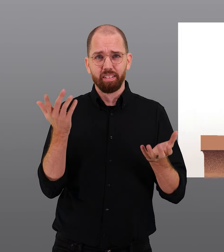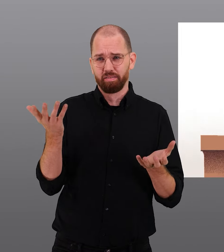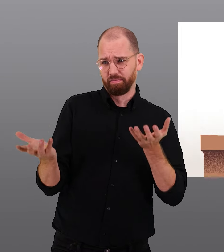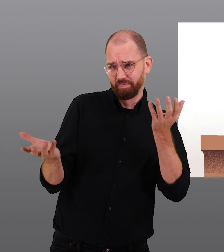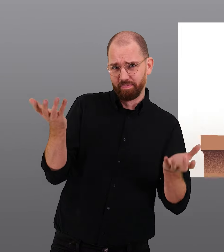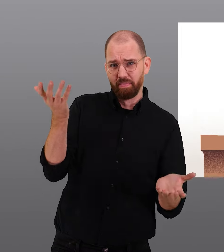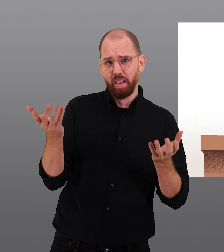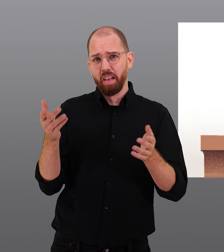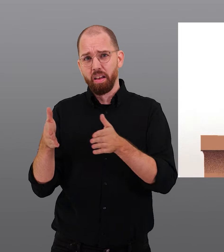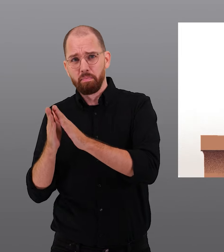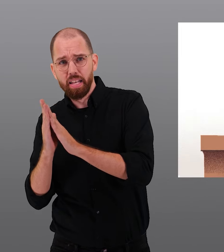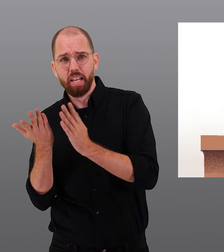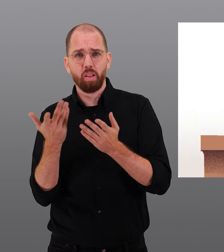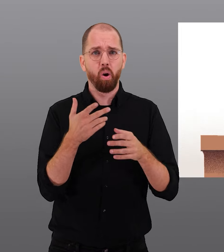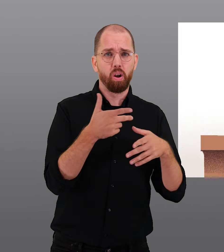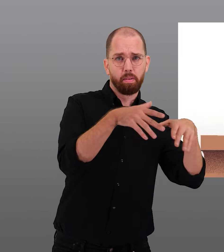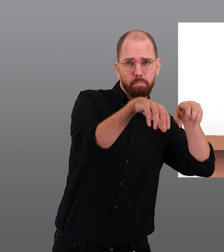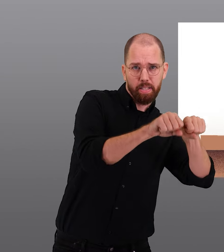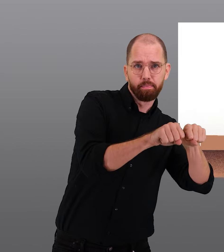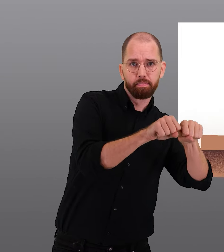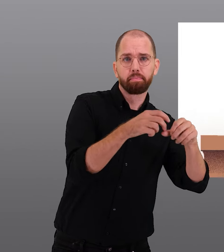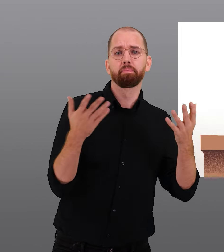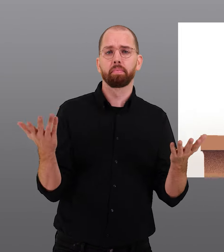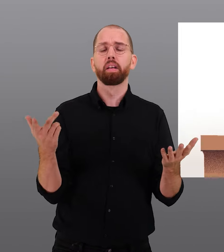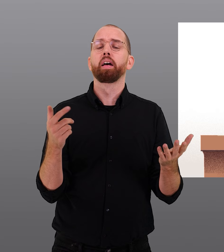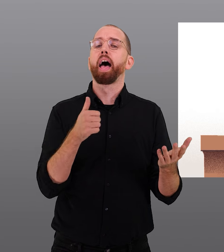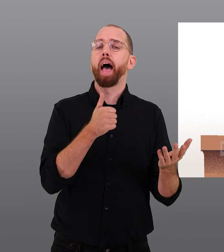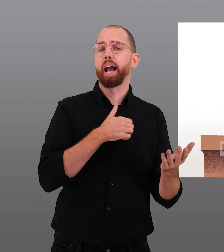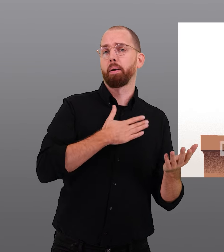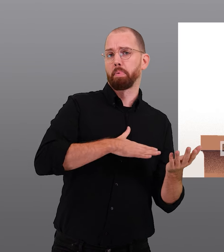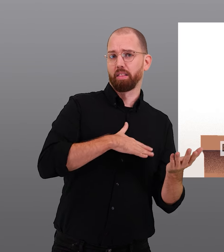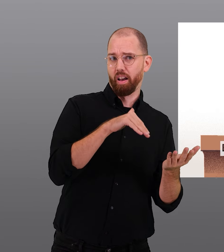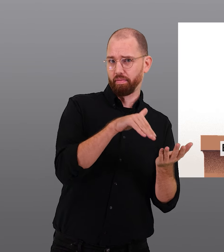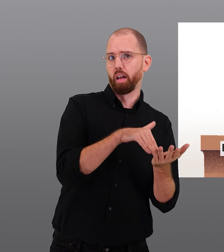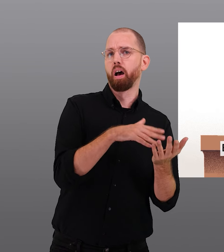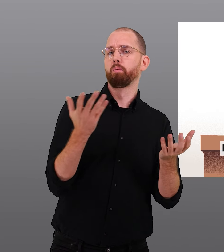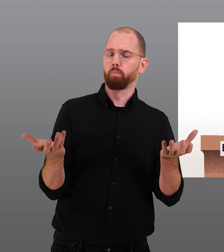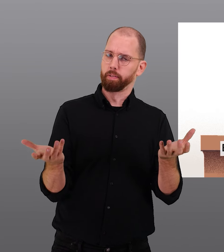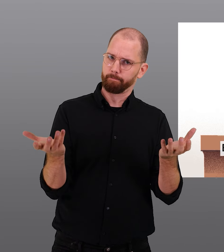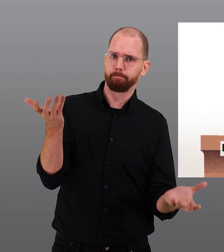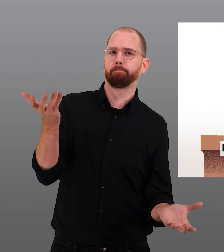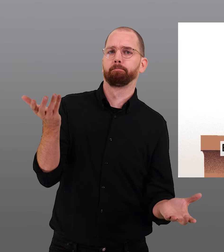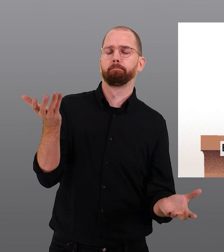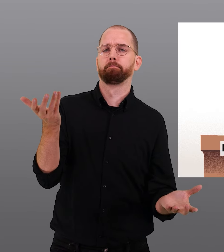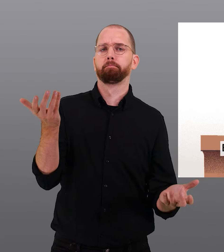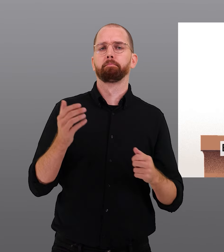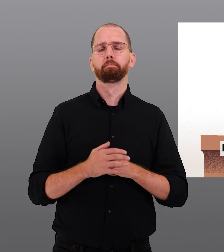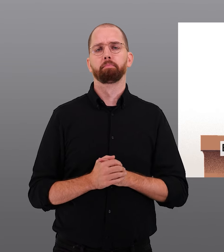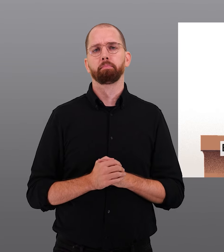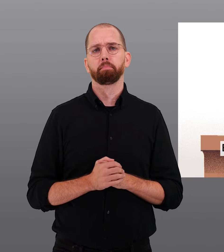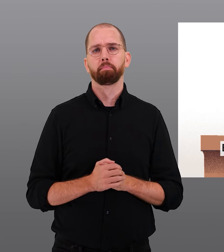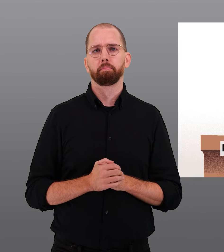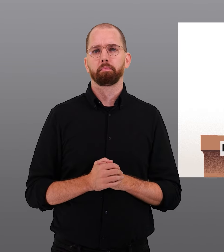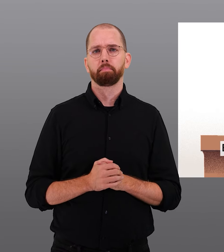künftig würden Gerichte zwischen der Härte für die Mietenden und dem Eigenbedarf der Eigentümer abwägen. Aus